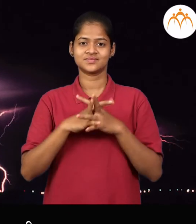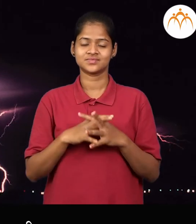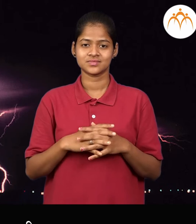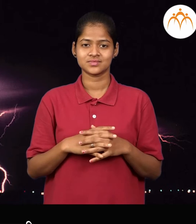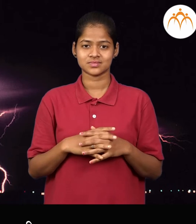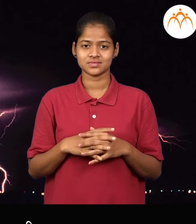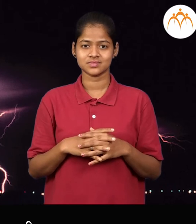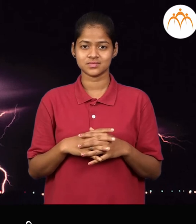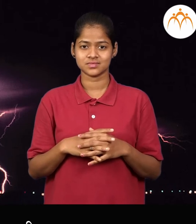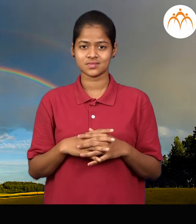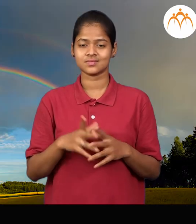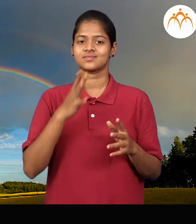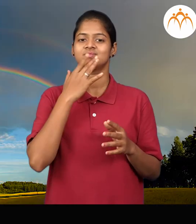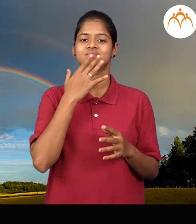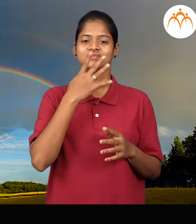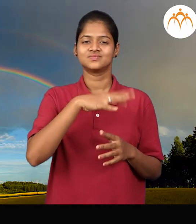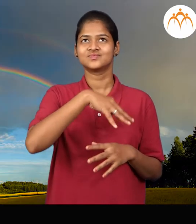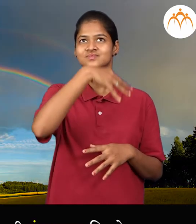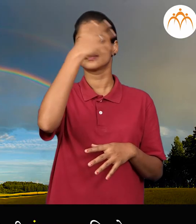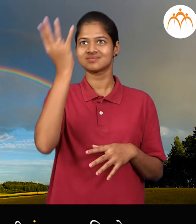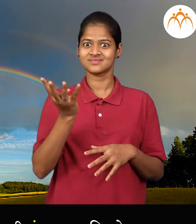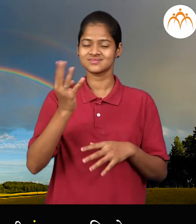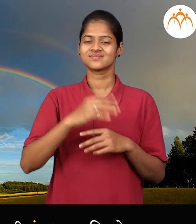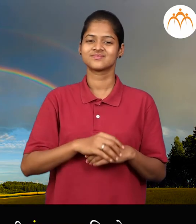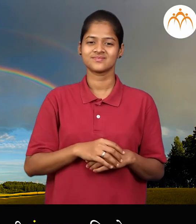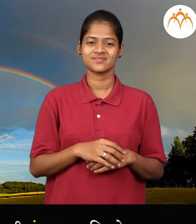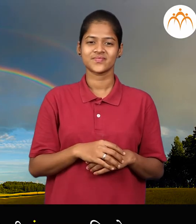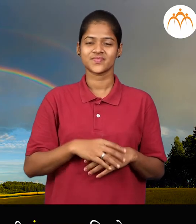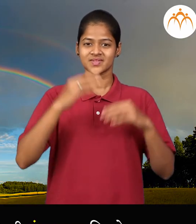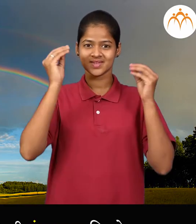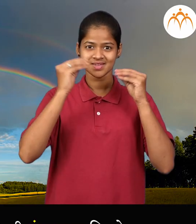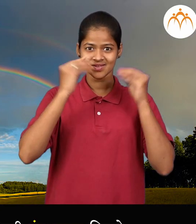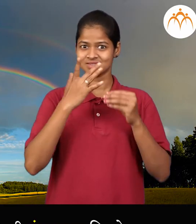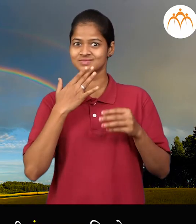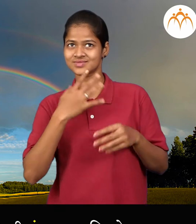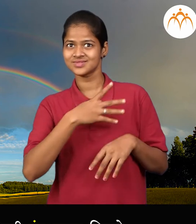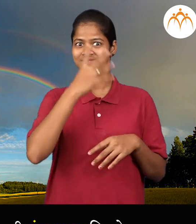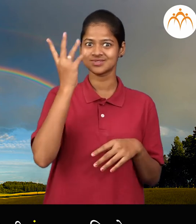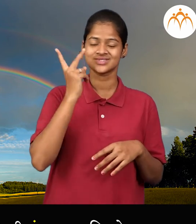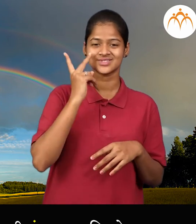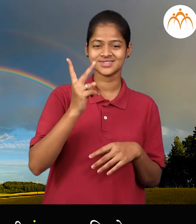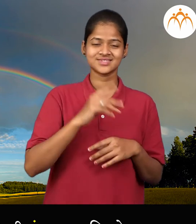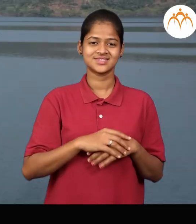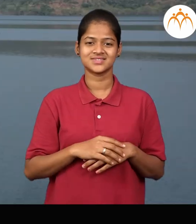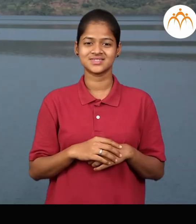चमकली, इंद्रधनुष, पाउसालयात आकाशात कधी तरी इंद्रधनुष दिस्ते, नदी,